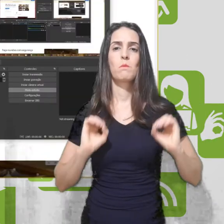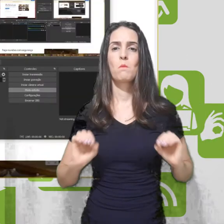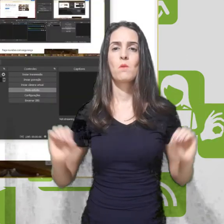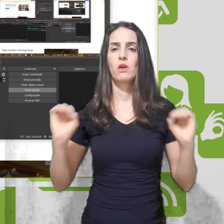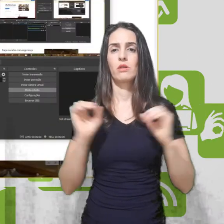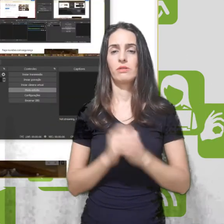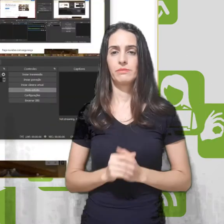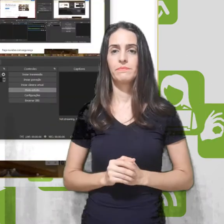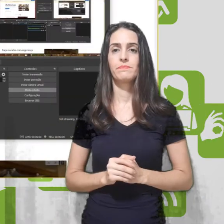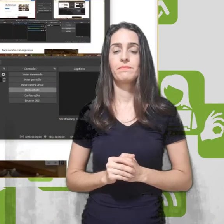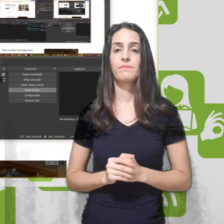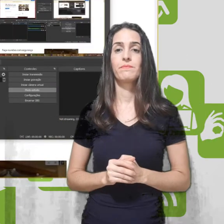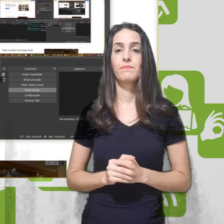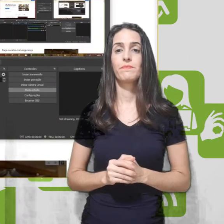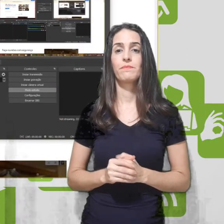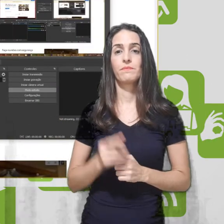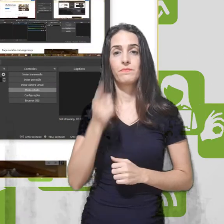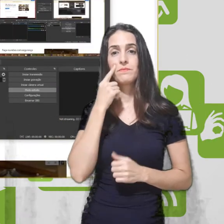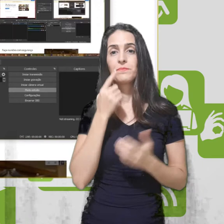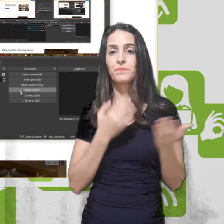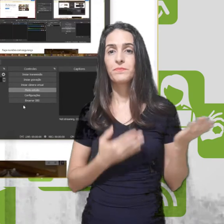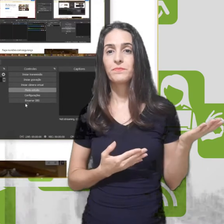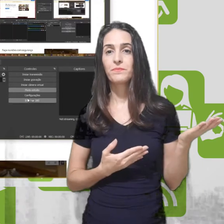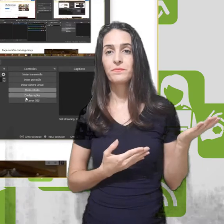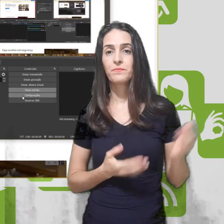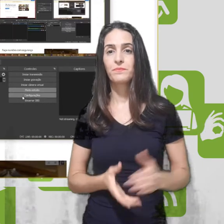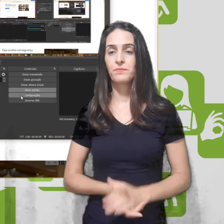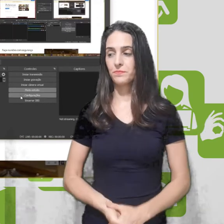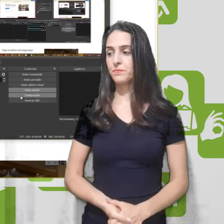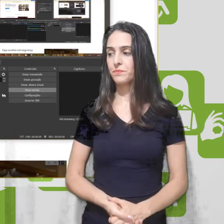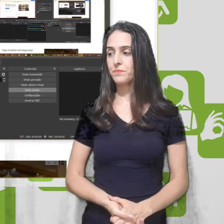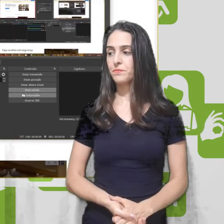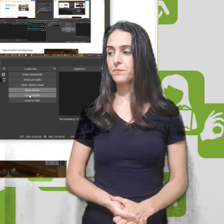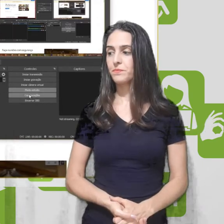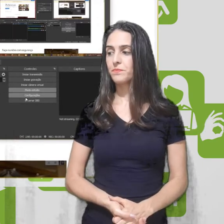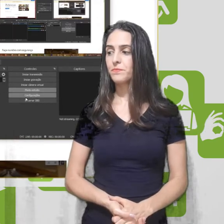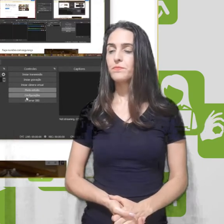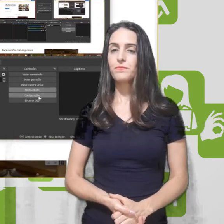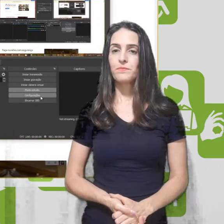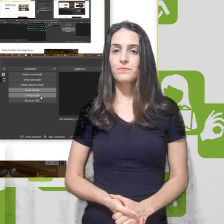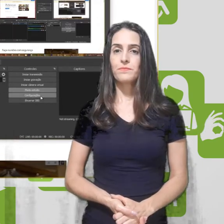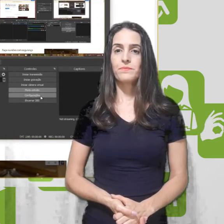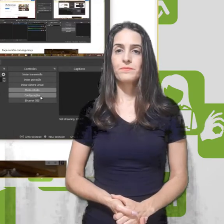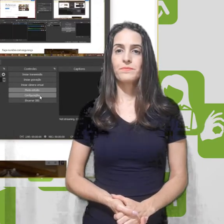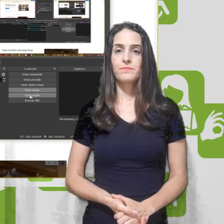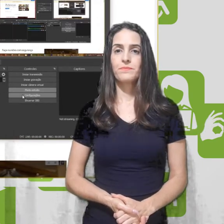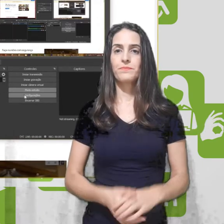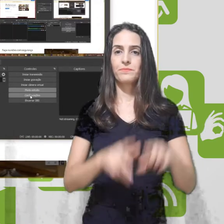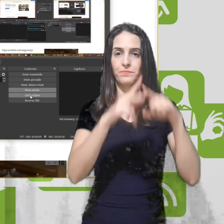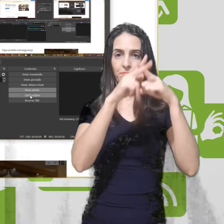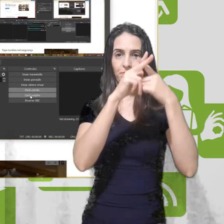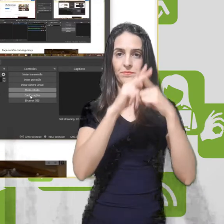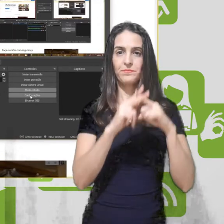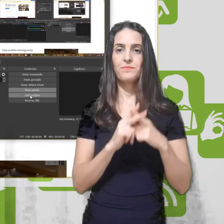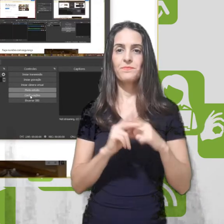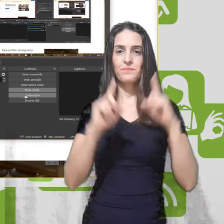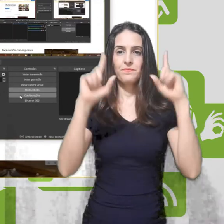Agora nós vamos configurar aqui o programa, né? Para poder fazer a primeira